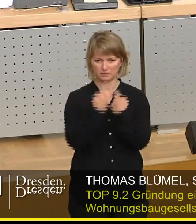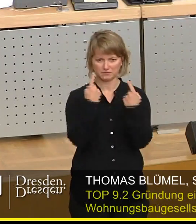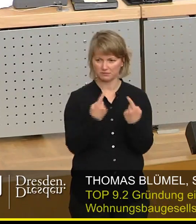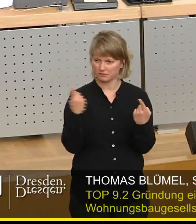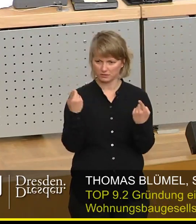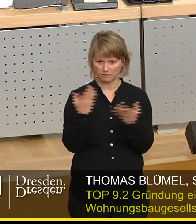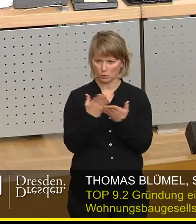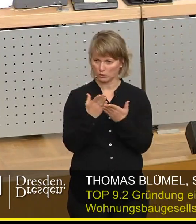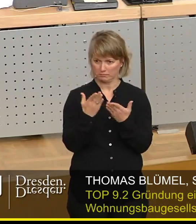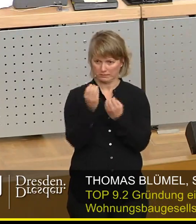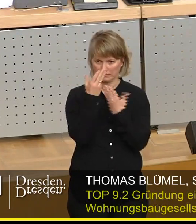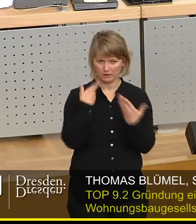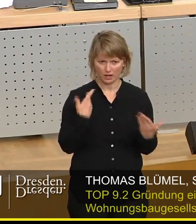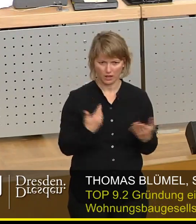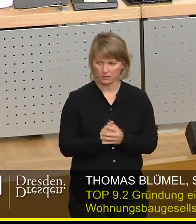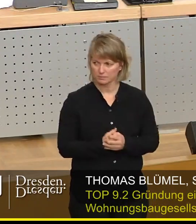aufgeklärt.